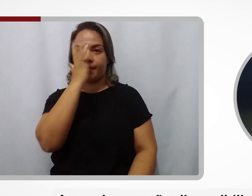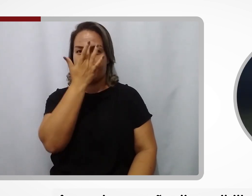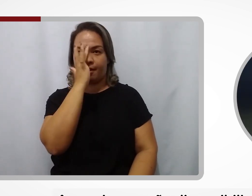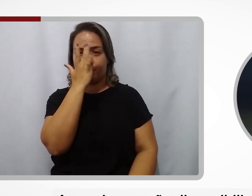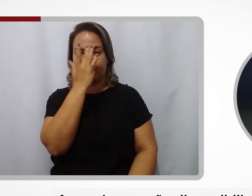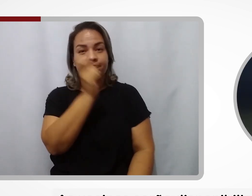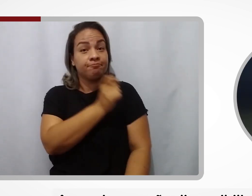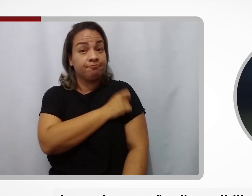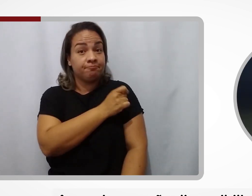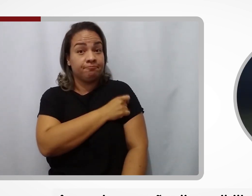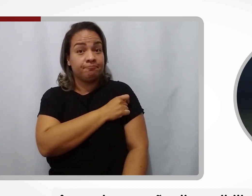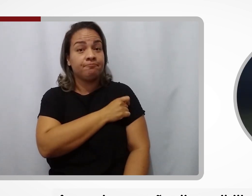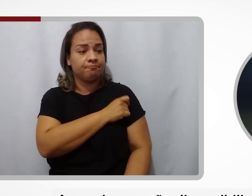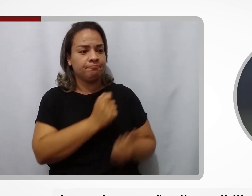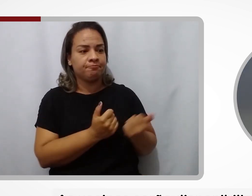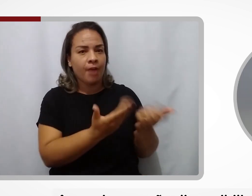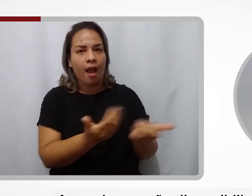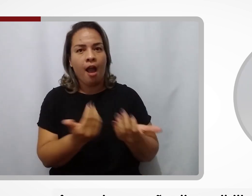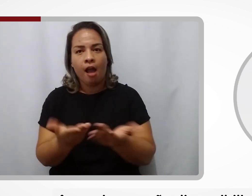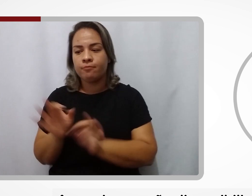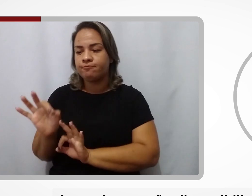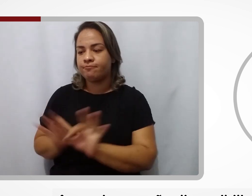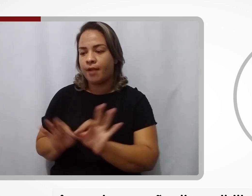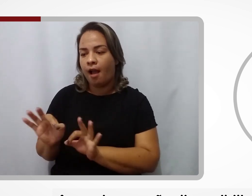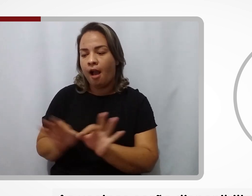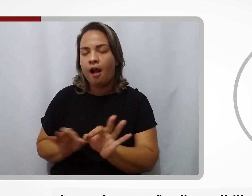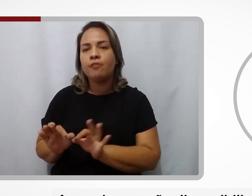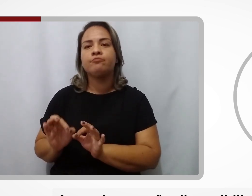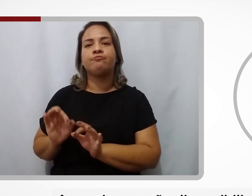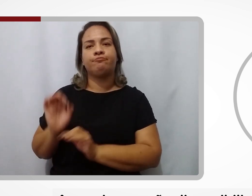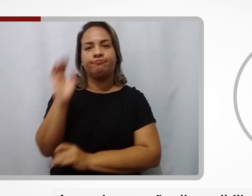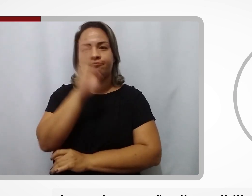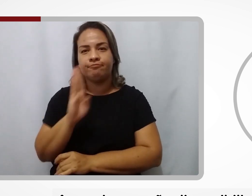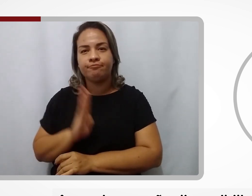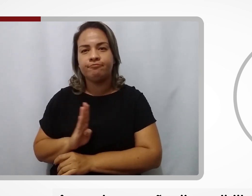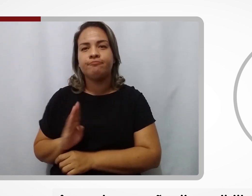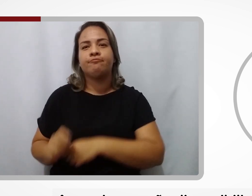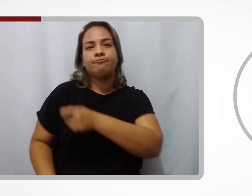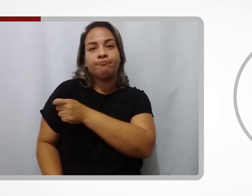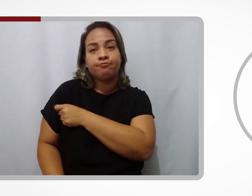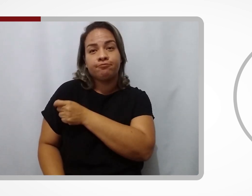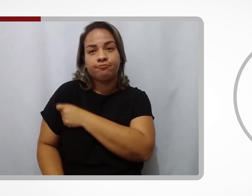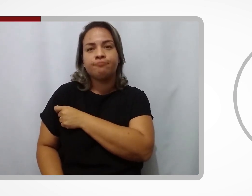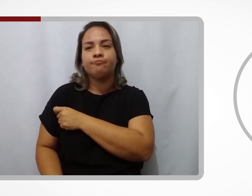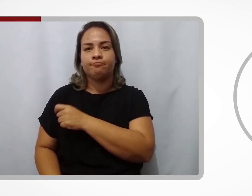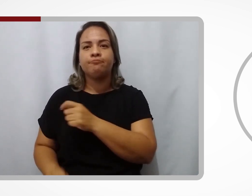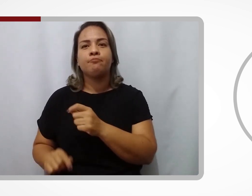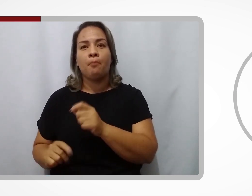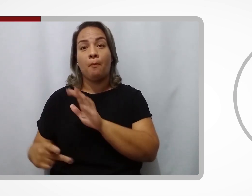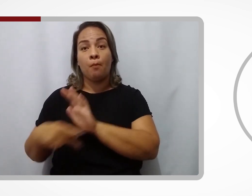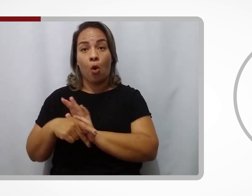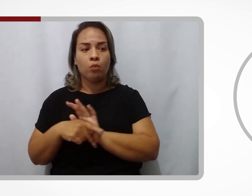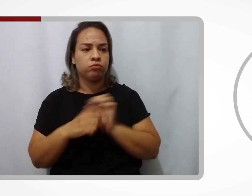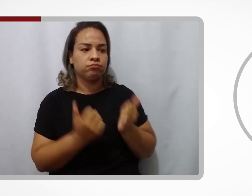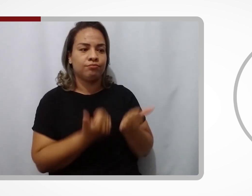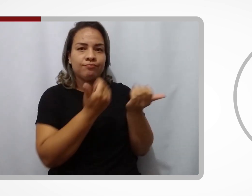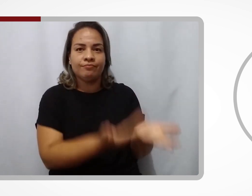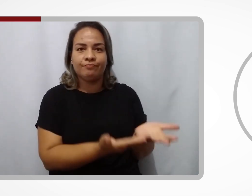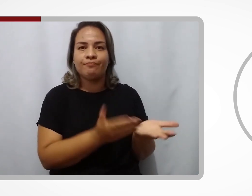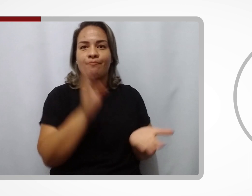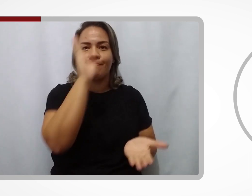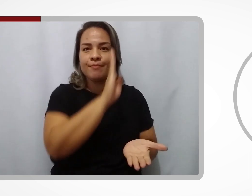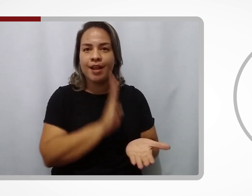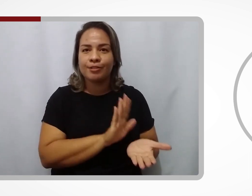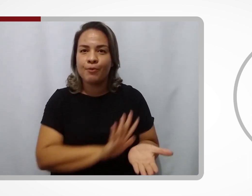vacinas serão disponibilizadas ao Plano Nacional de Imunizações para distribuição para todo o